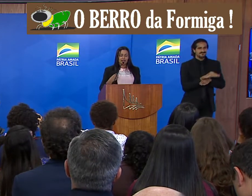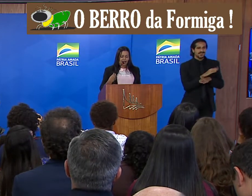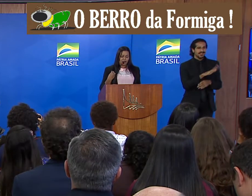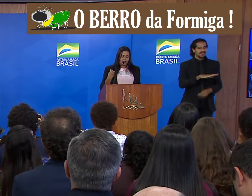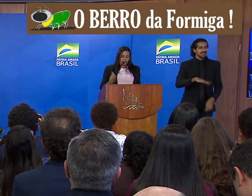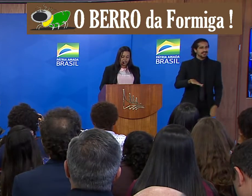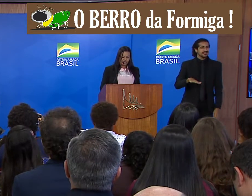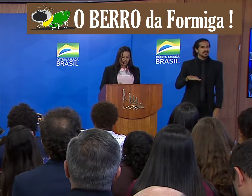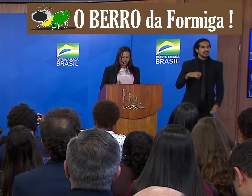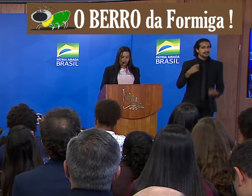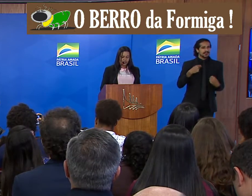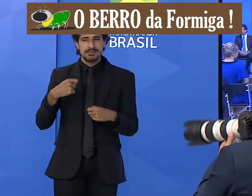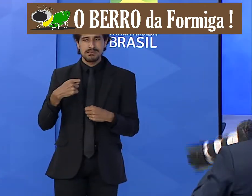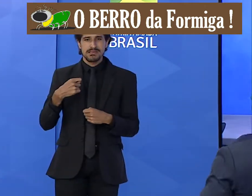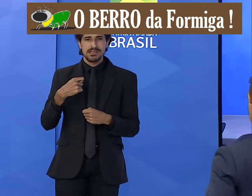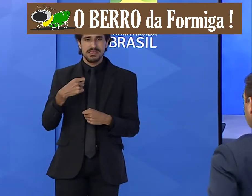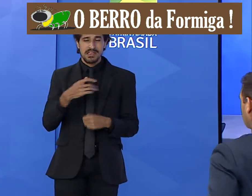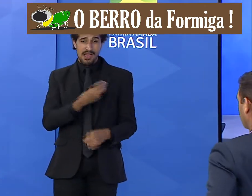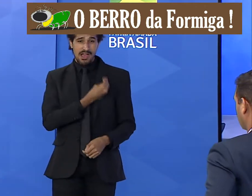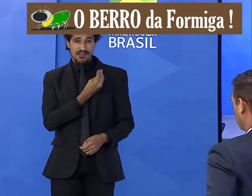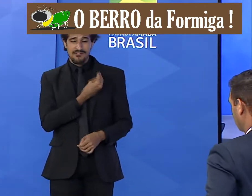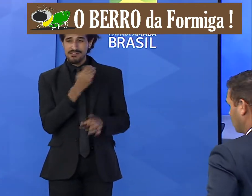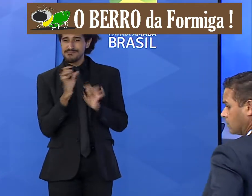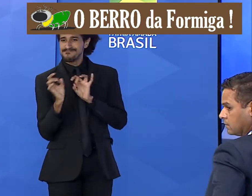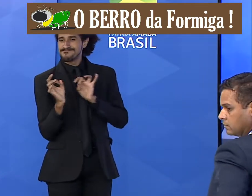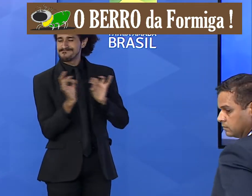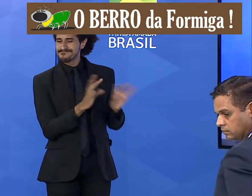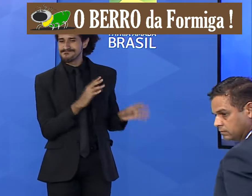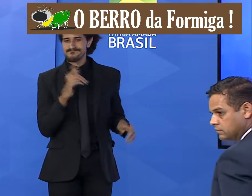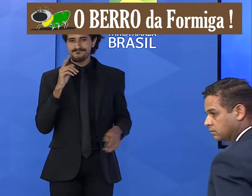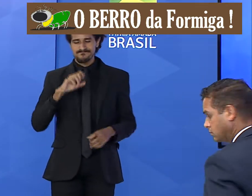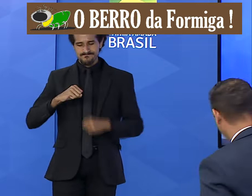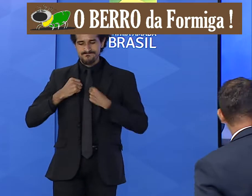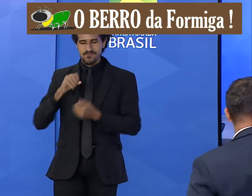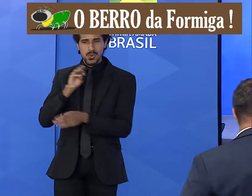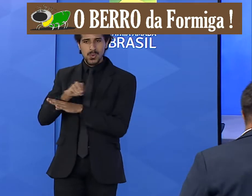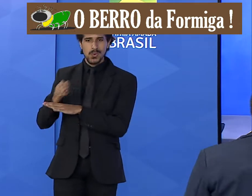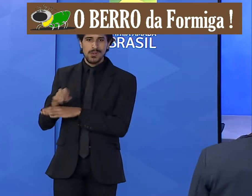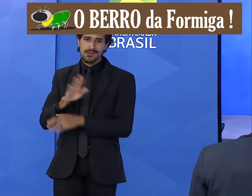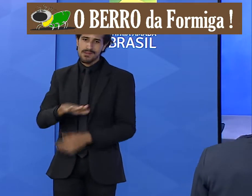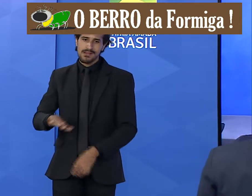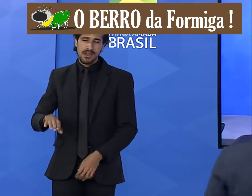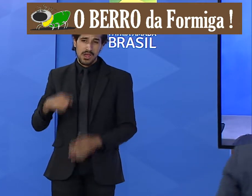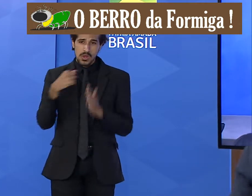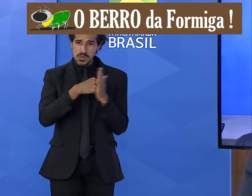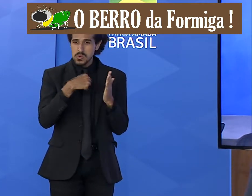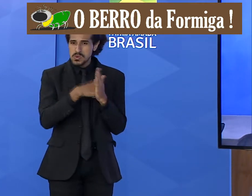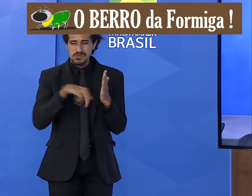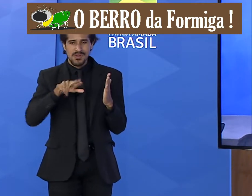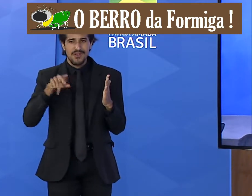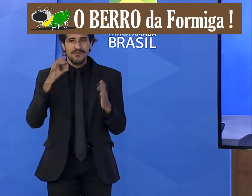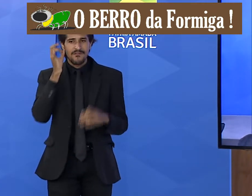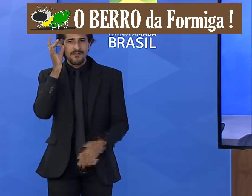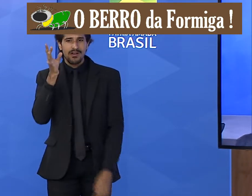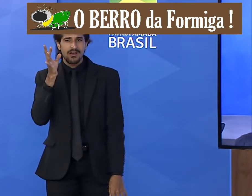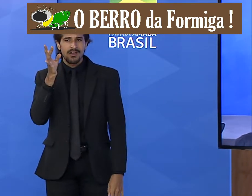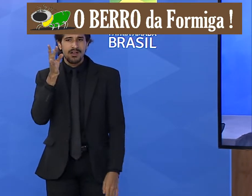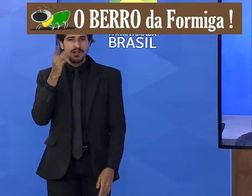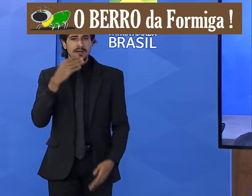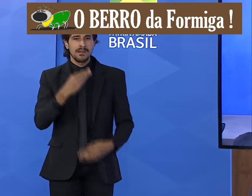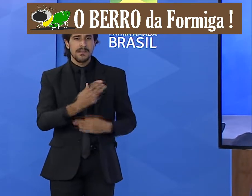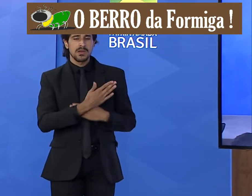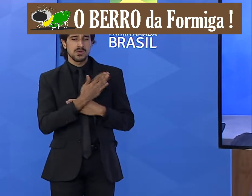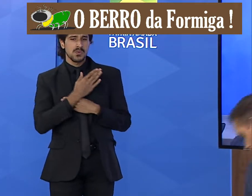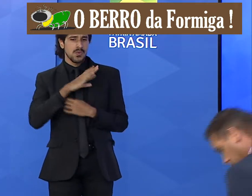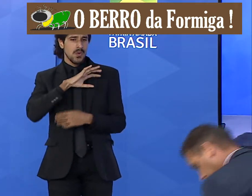nos abster da nossa vida essa luta não é fácil e o que nos sustenta é o amor infinito que os nossos filhos nos